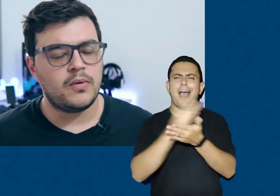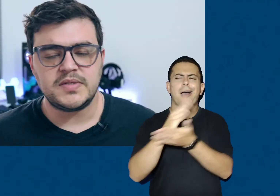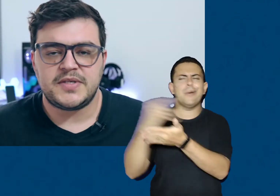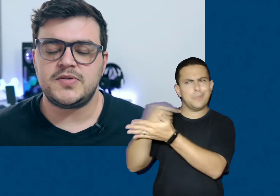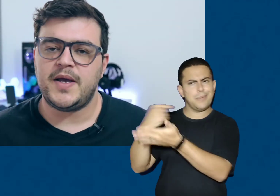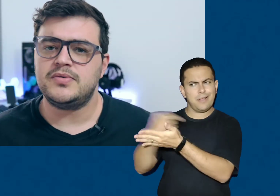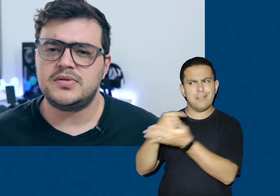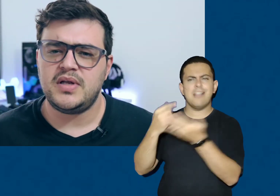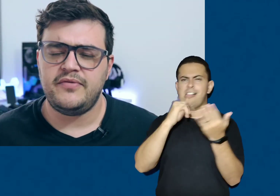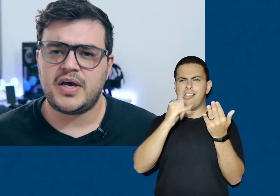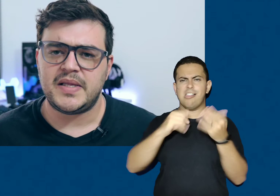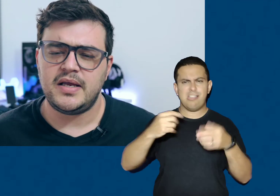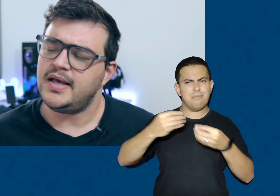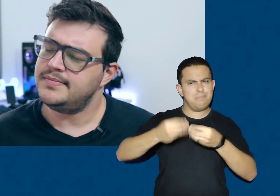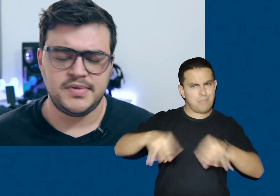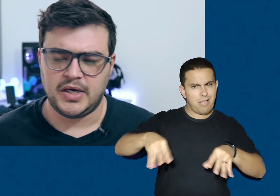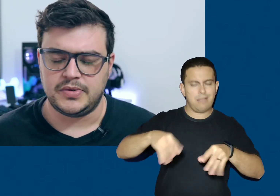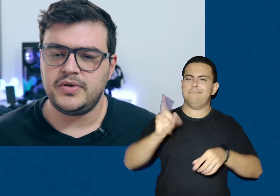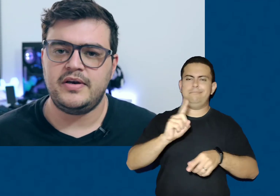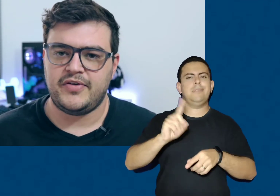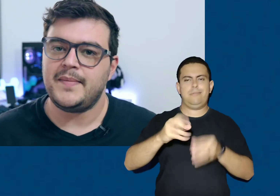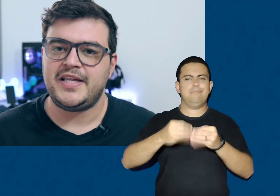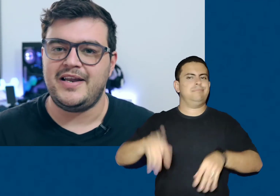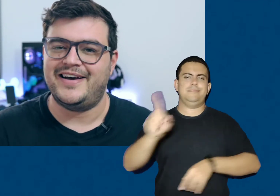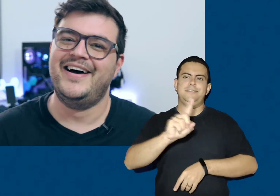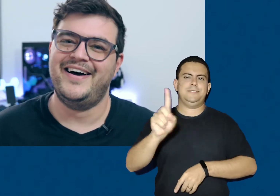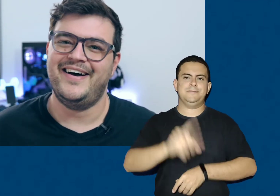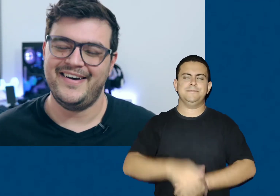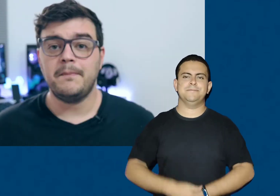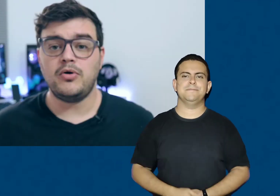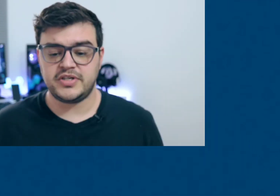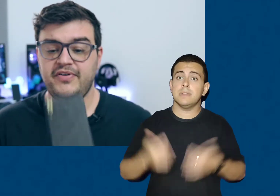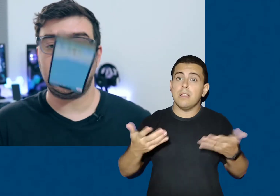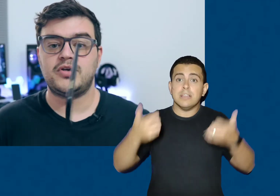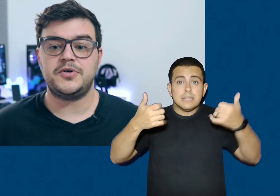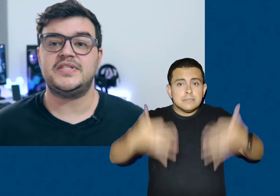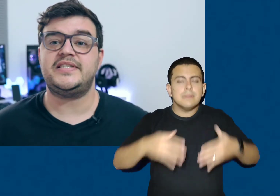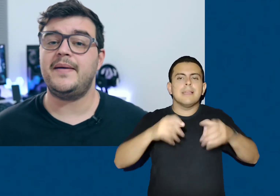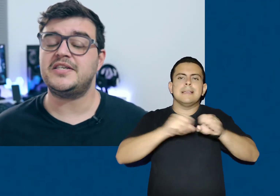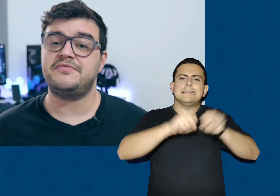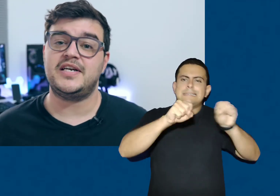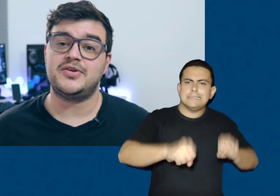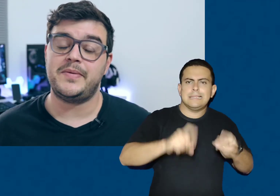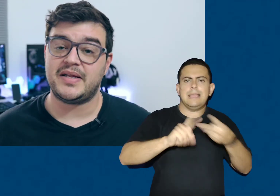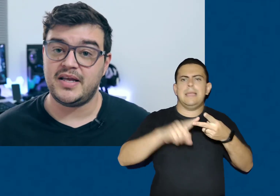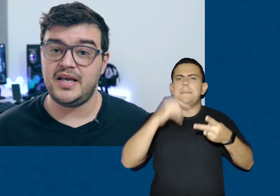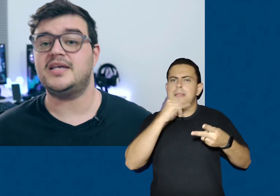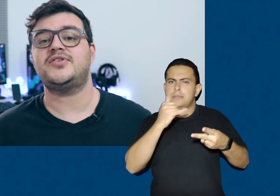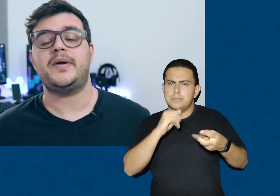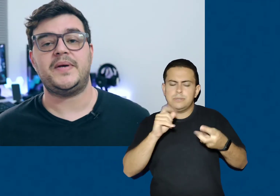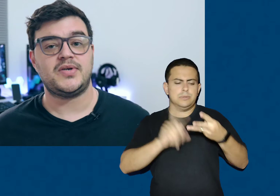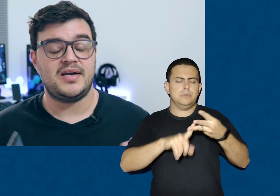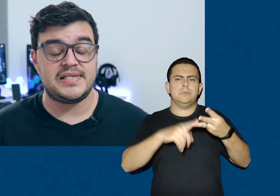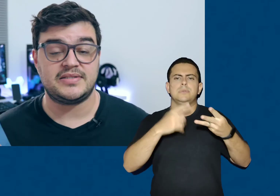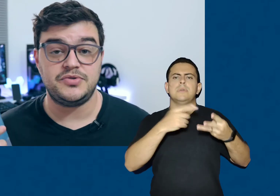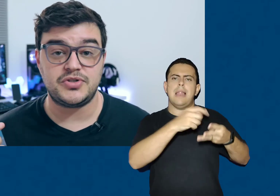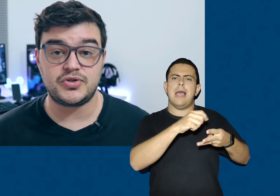Algumas pessoas perguntam se danifica a bateria. Não, não danifica a bateria. Bom, já falei sobre o sistema, já falei sobre bateria, sobre a personalização de